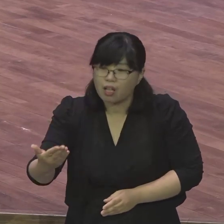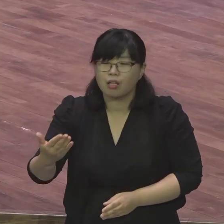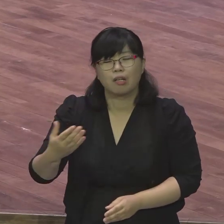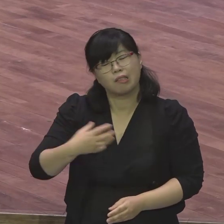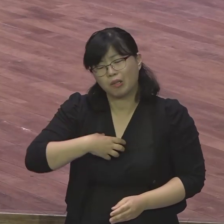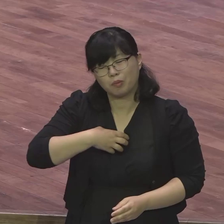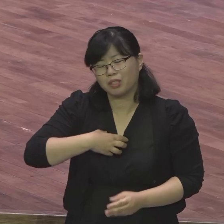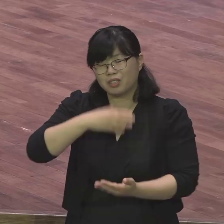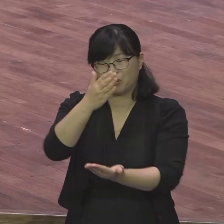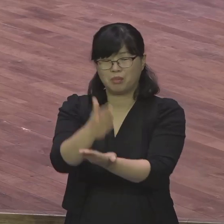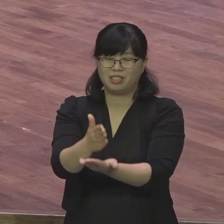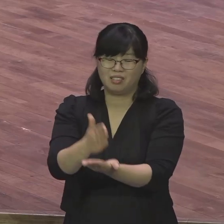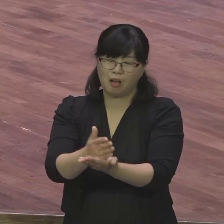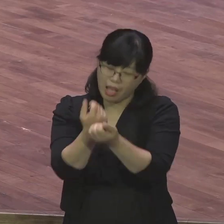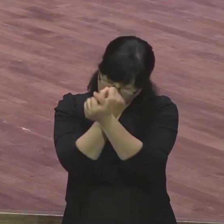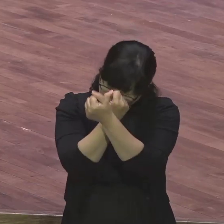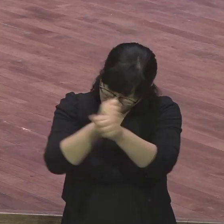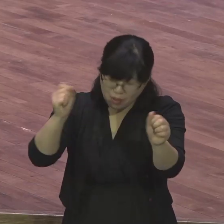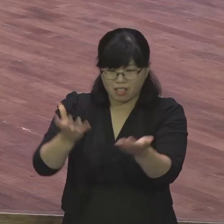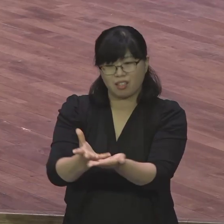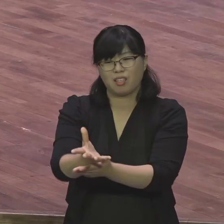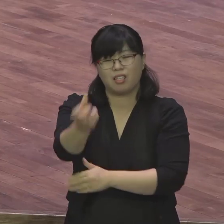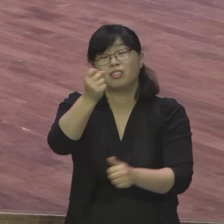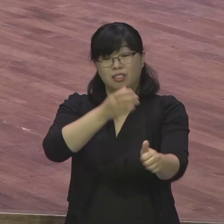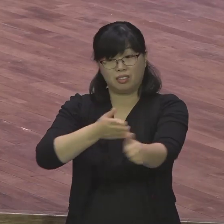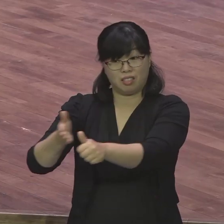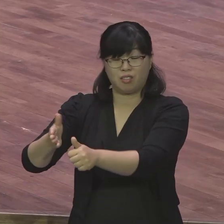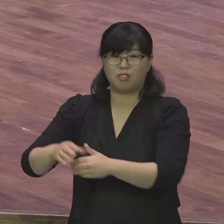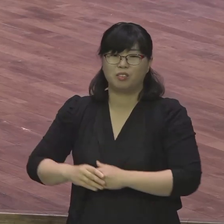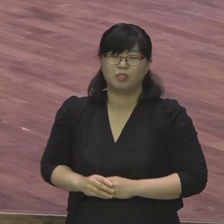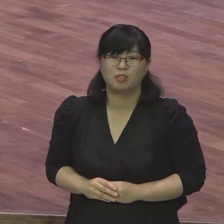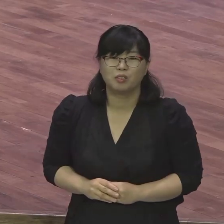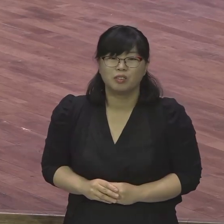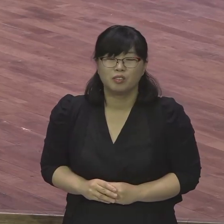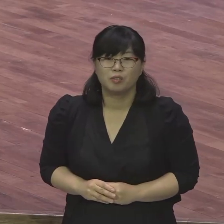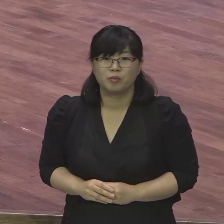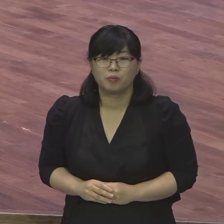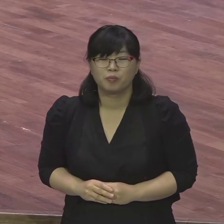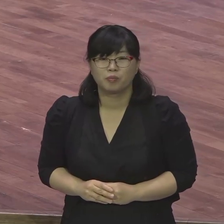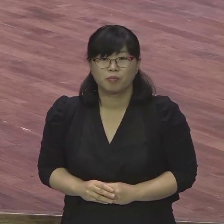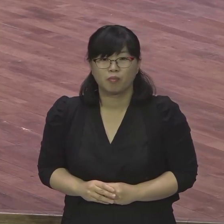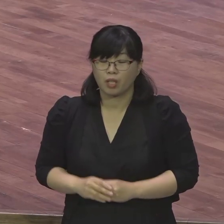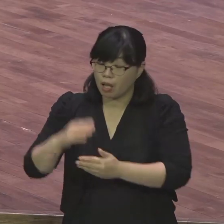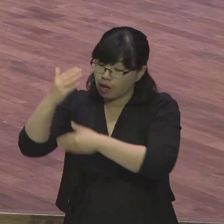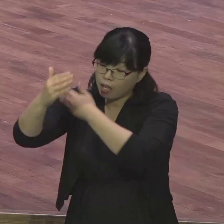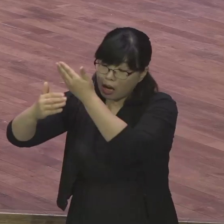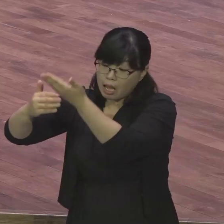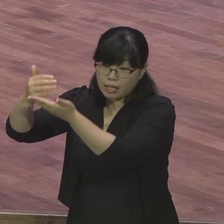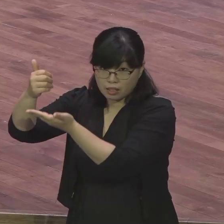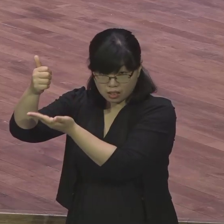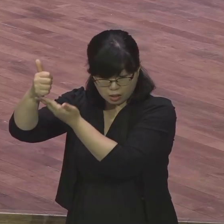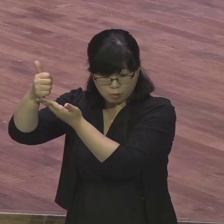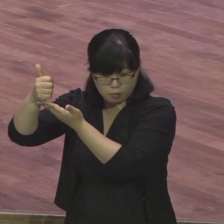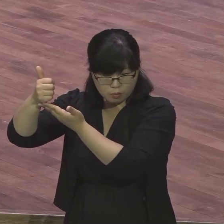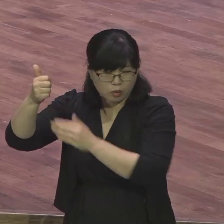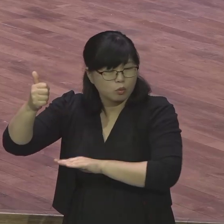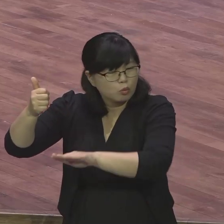걱정으로부터 완전 자유함을 주신 줄 믿으시기 바랍니다 하나님께서는요 우리의 삶의 모든 경험들